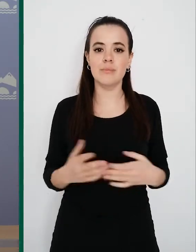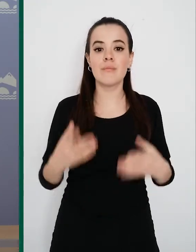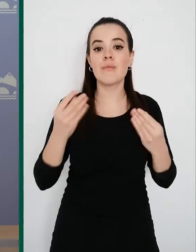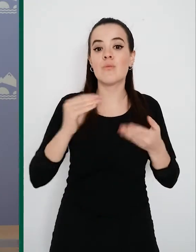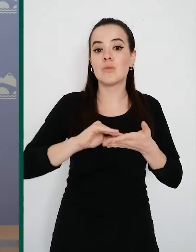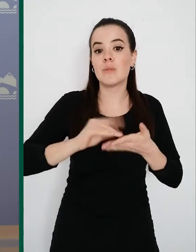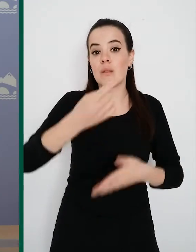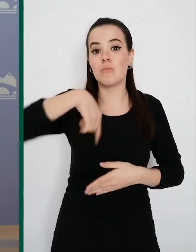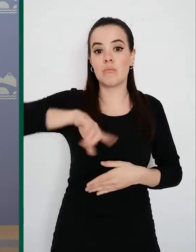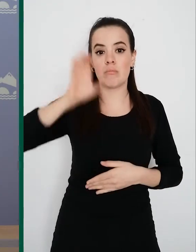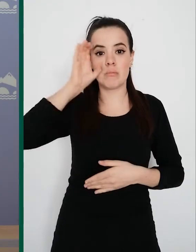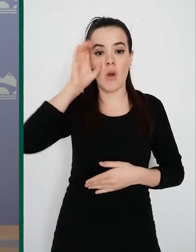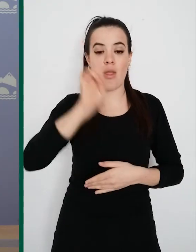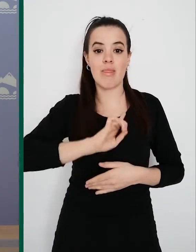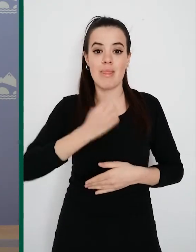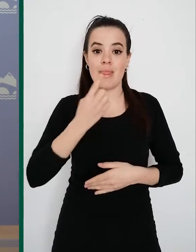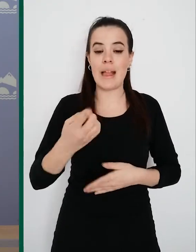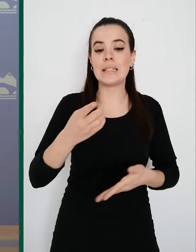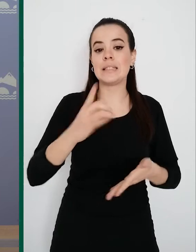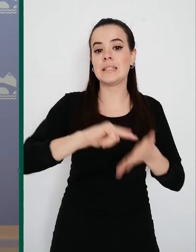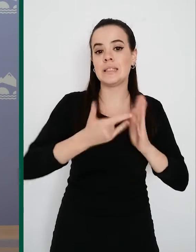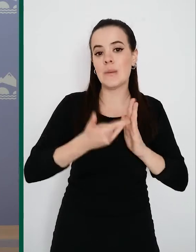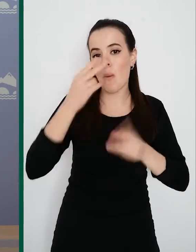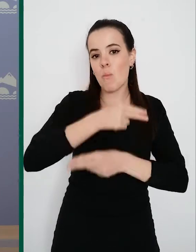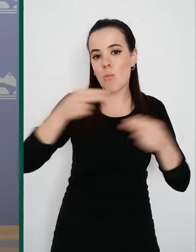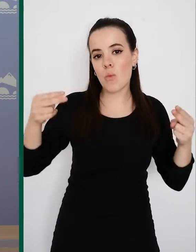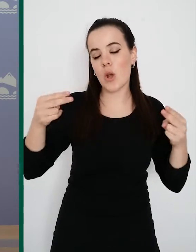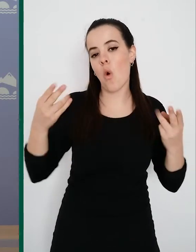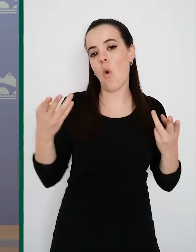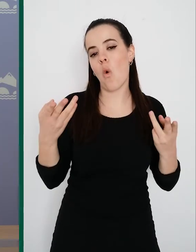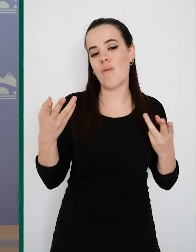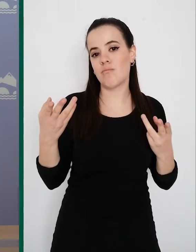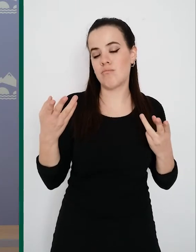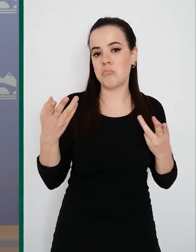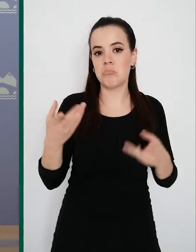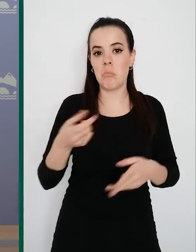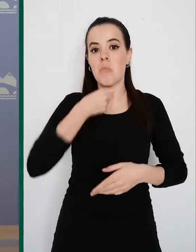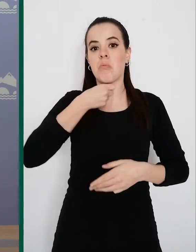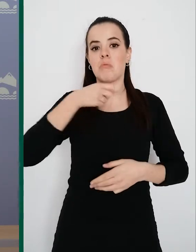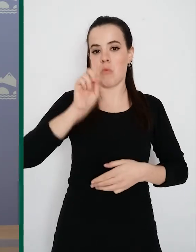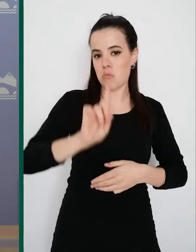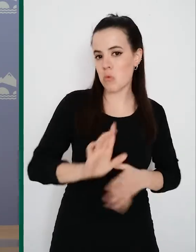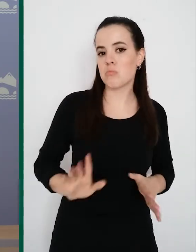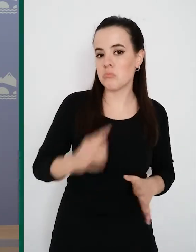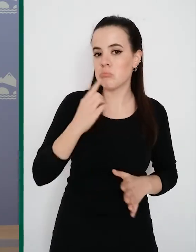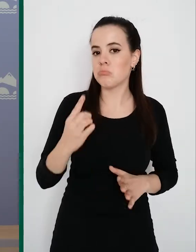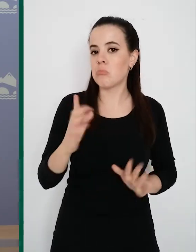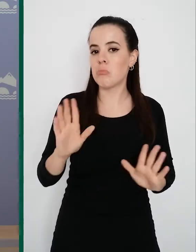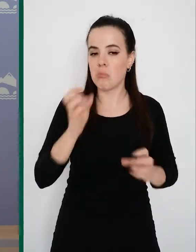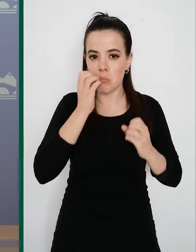que me han escuchado decir que el sistema público está teniendo o tiene el músculo suficiente para soportar actualmente esta